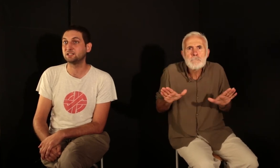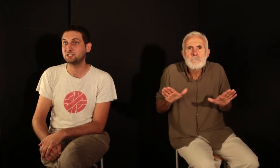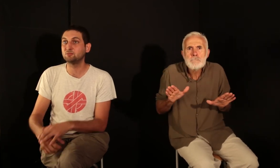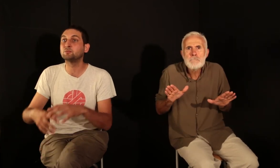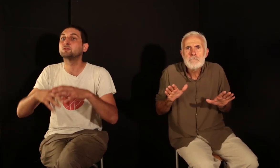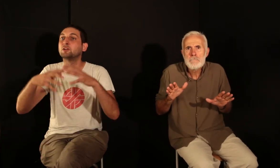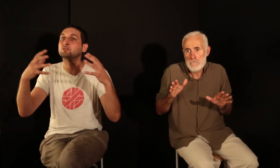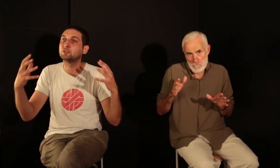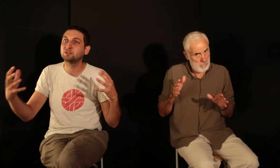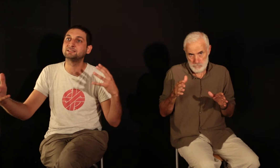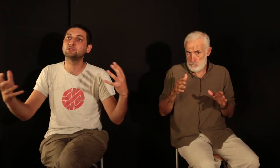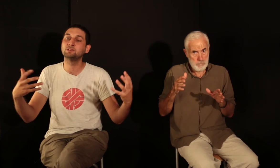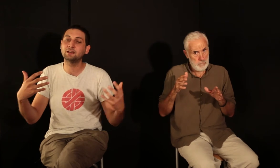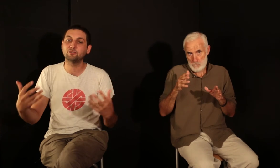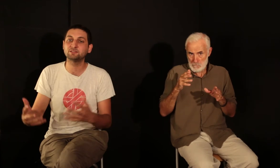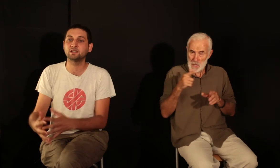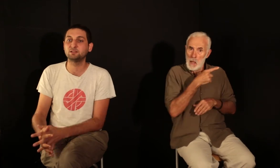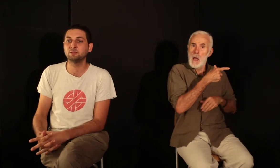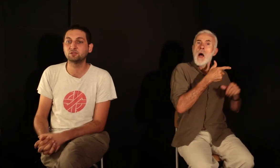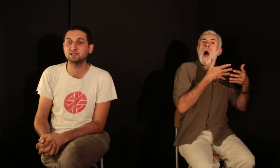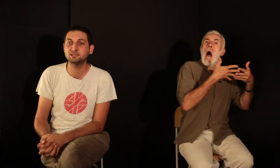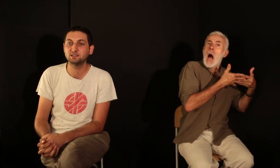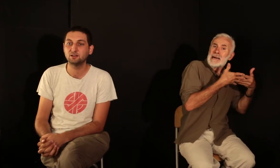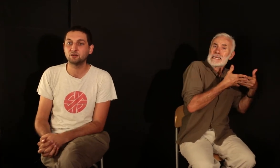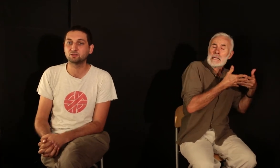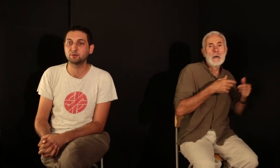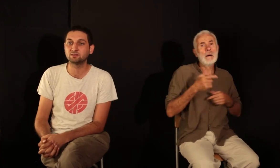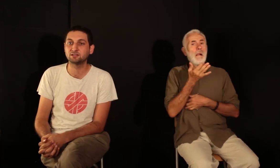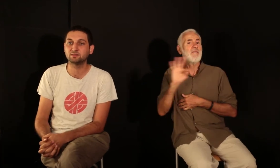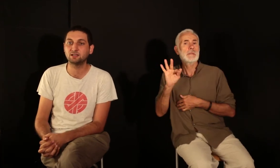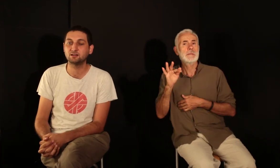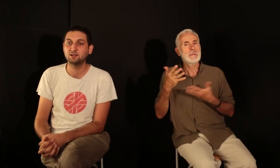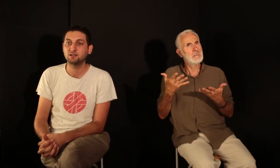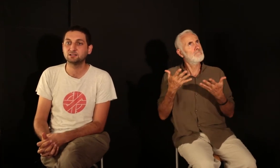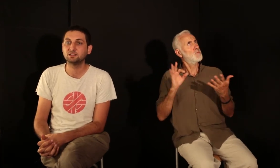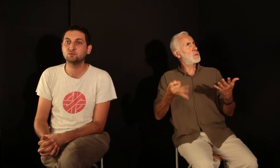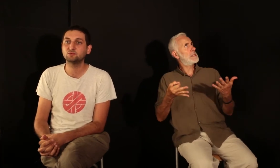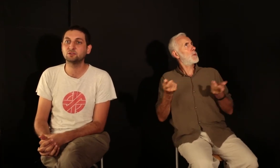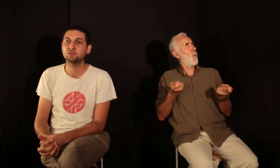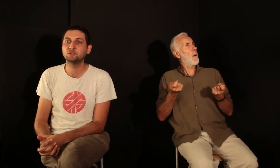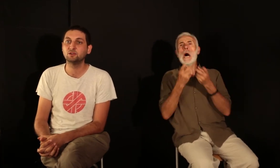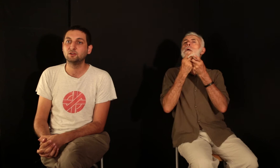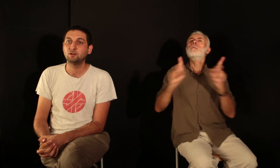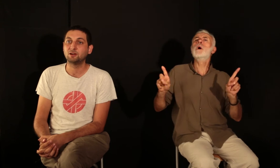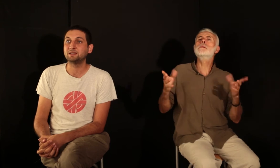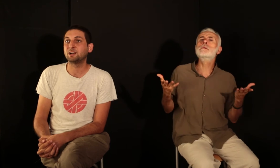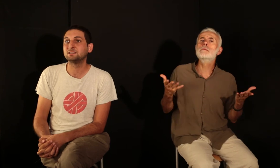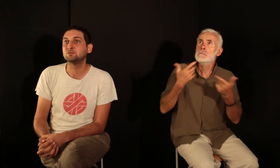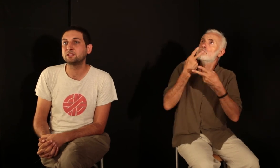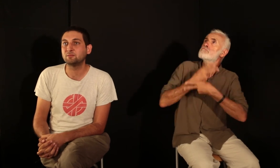régimes, en tout cas entre les États-Unis et la France, des régimes démocratiques, en tout cas présentés comme tels, qui ont des pratiques qu'on aime